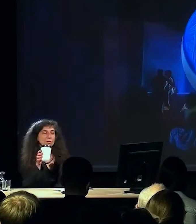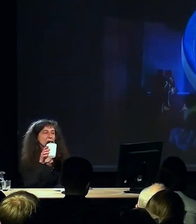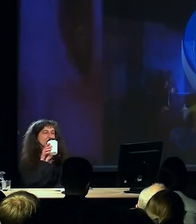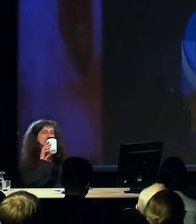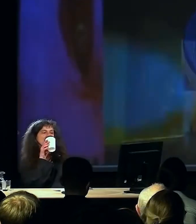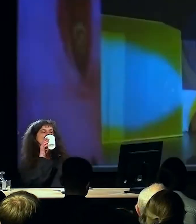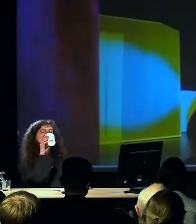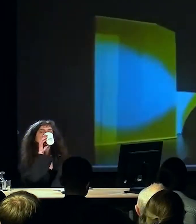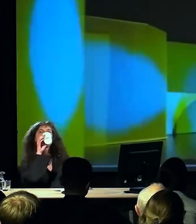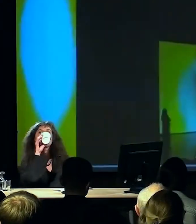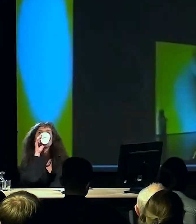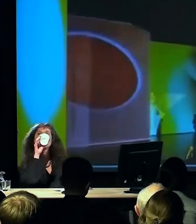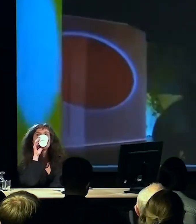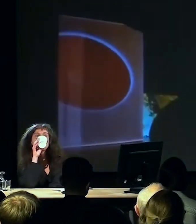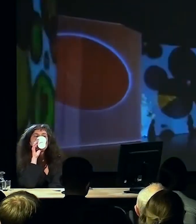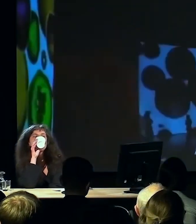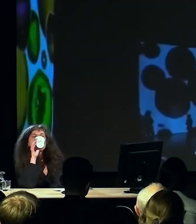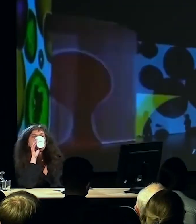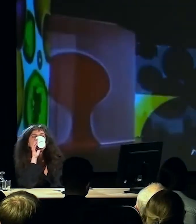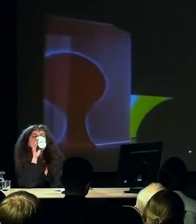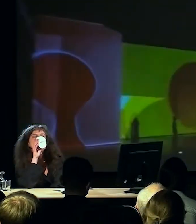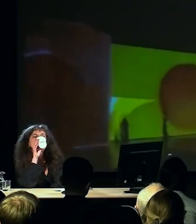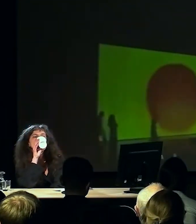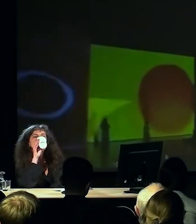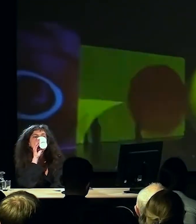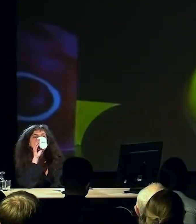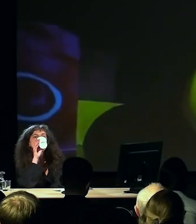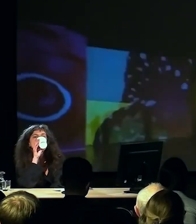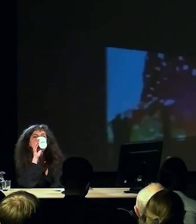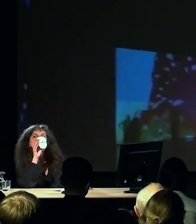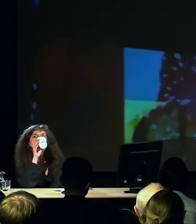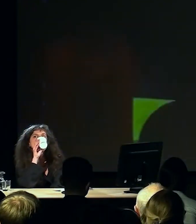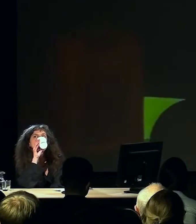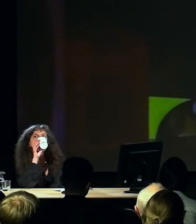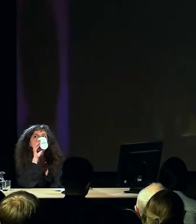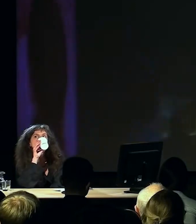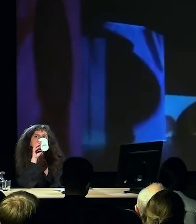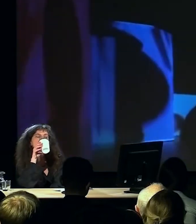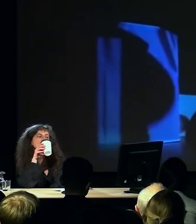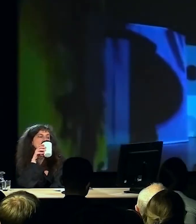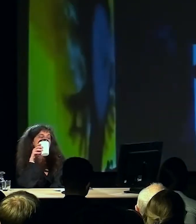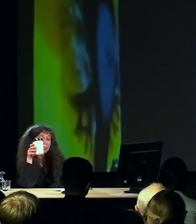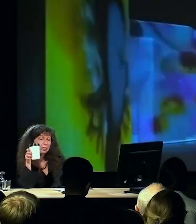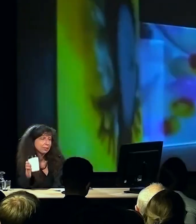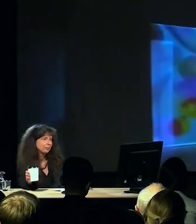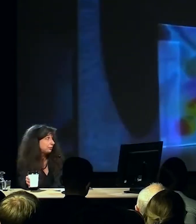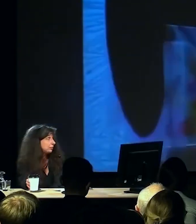В большом тёмном пространстве галереи на стенах несколько больших экранов. В центре зала огромный шар.